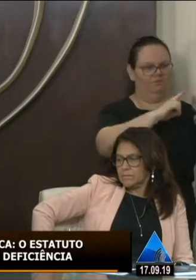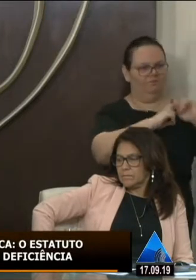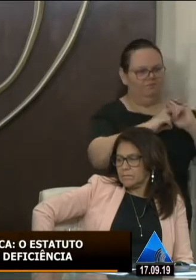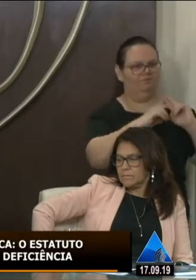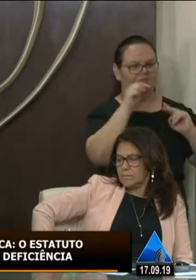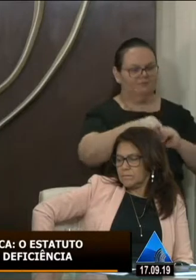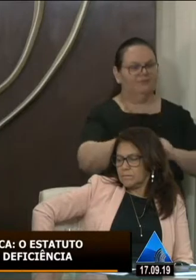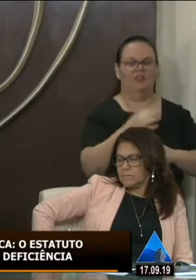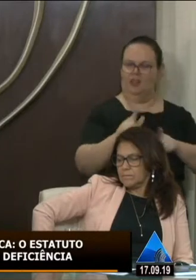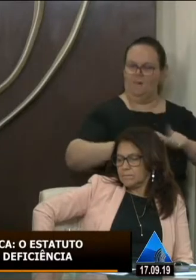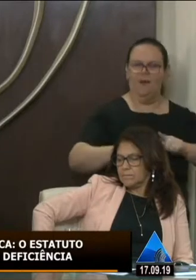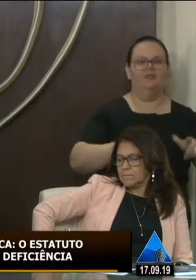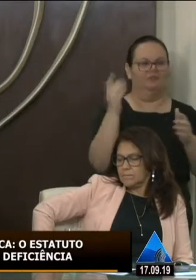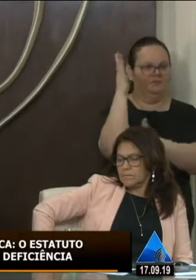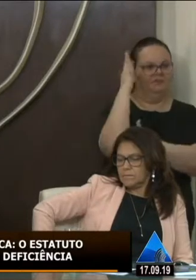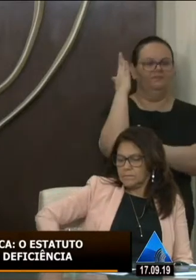e é o nosso trabalho